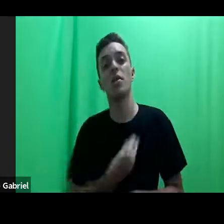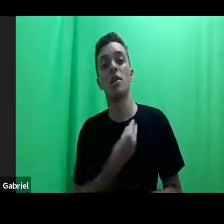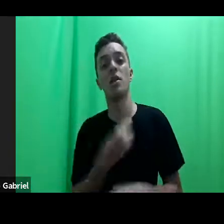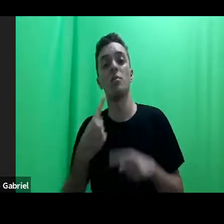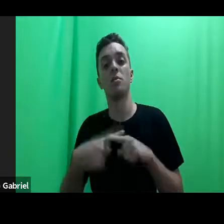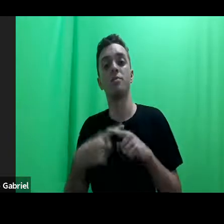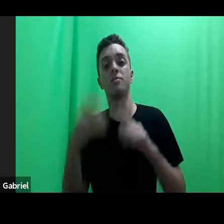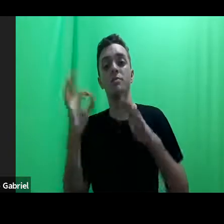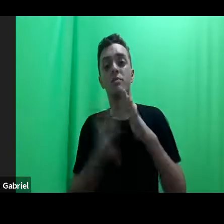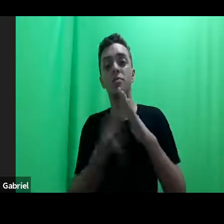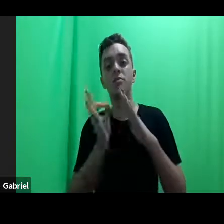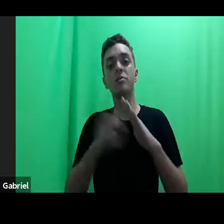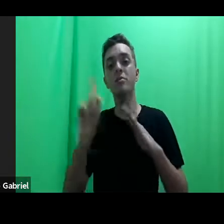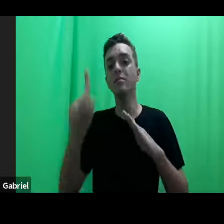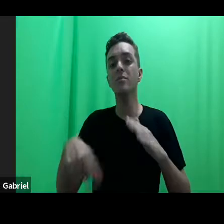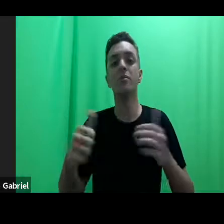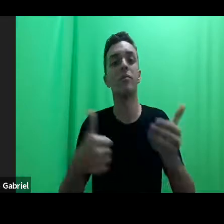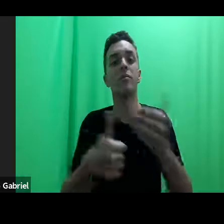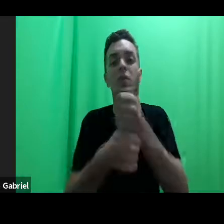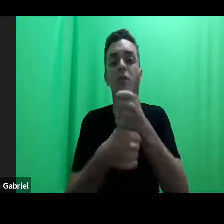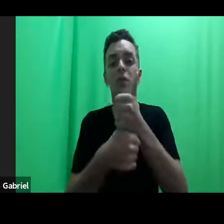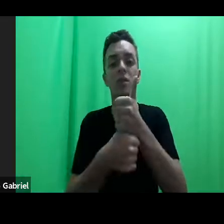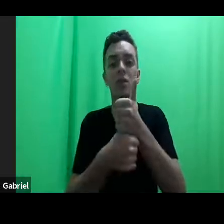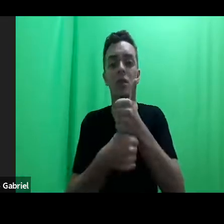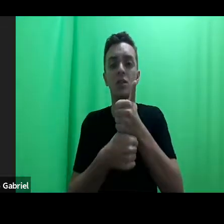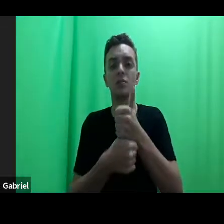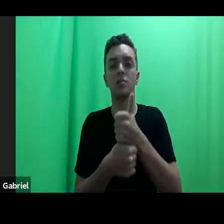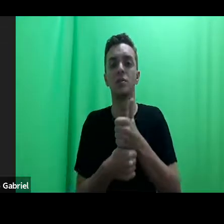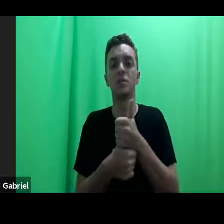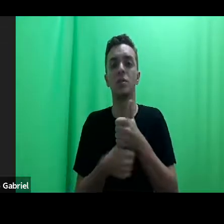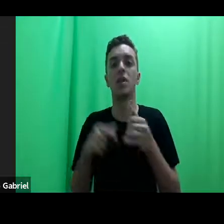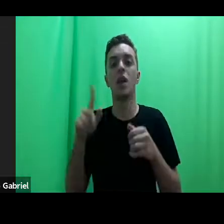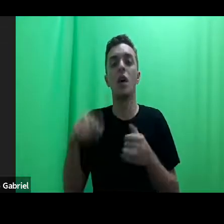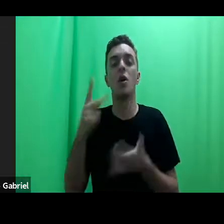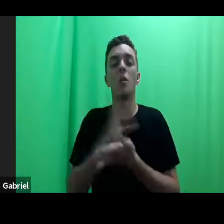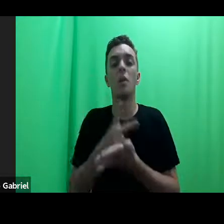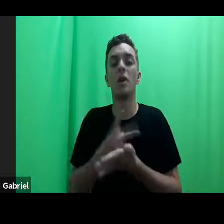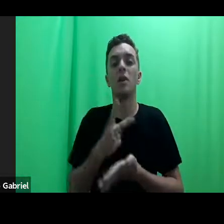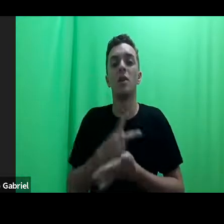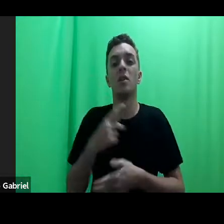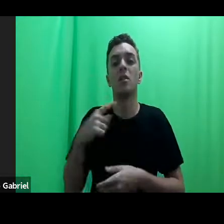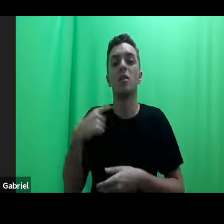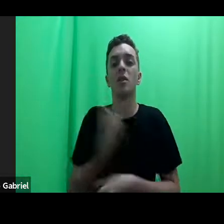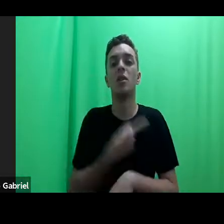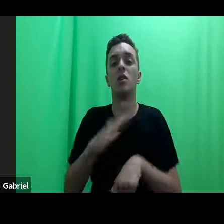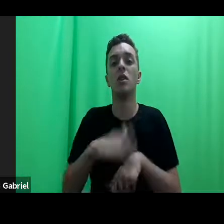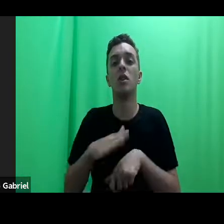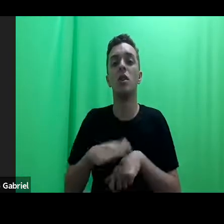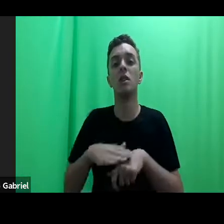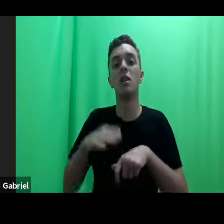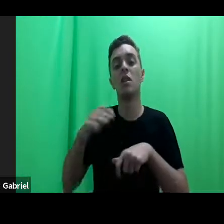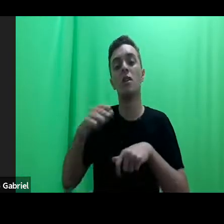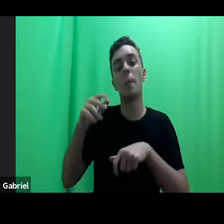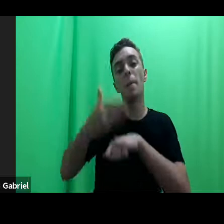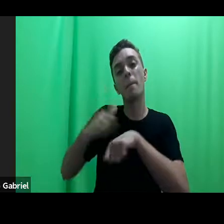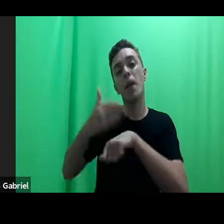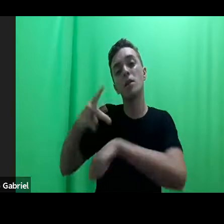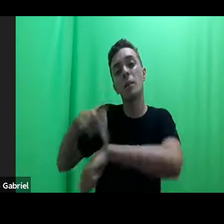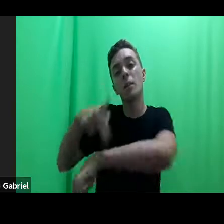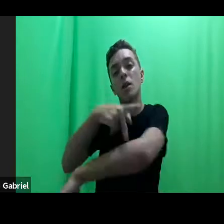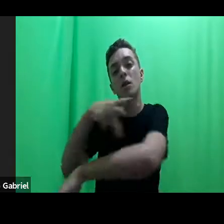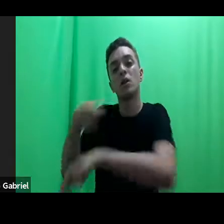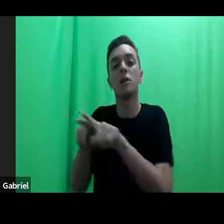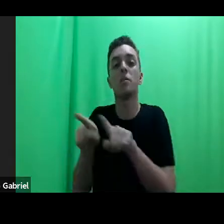numa posição privilegiada de, ao mesmo tempo, ser uma prática pedagógica e de aplicação do